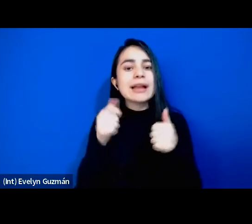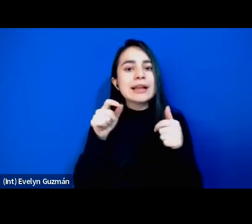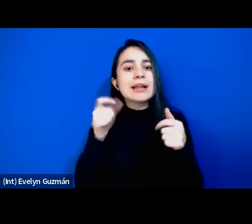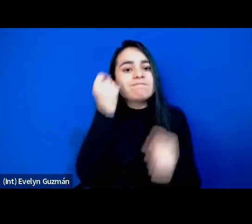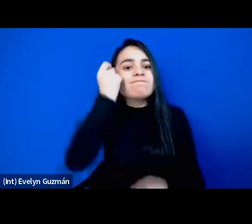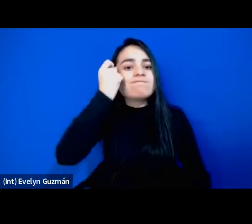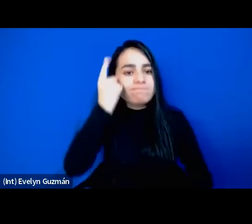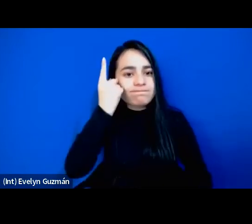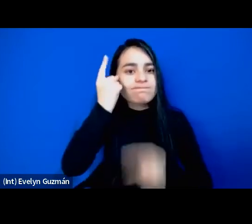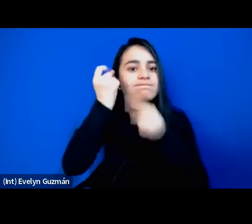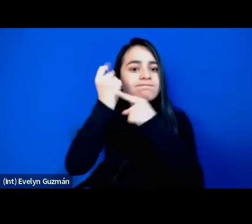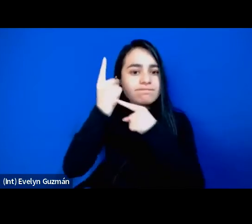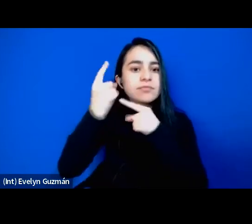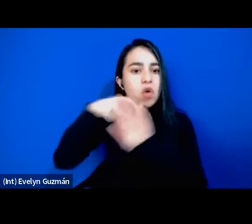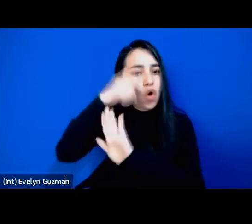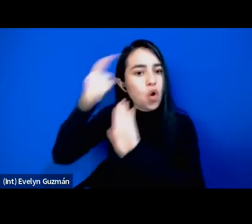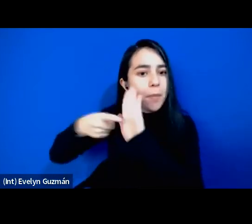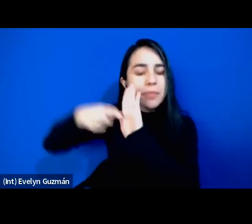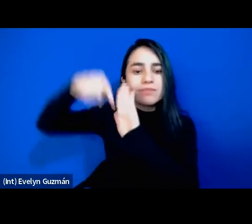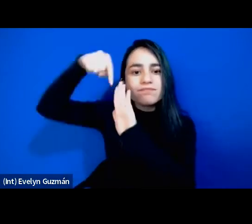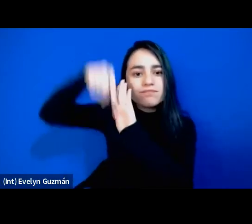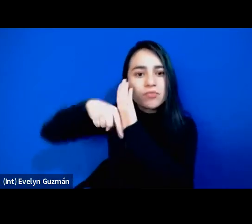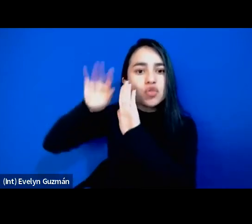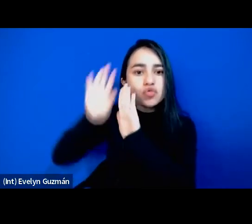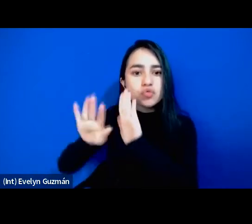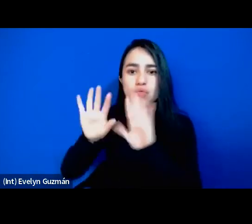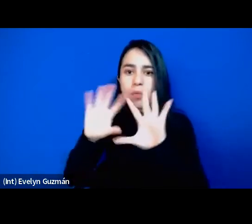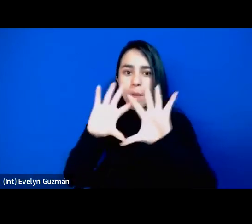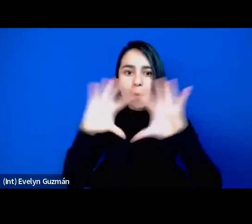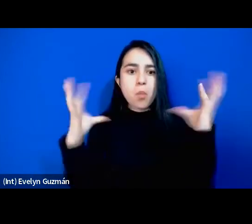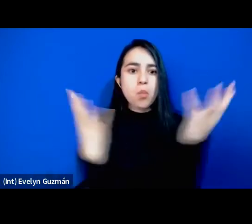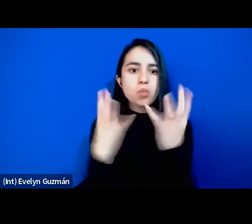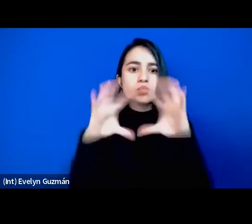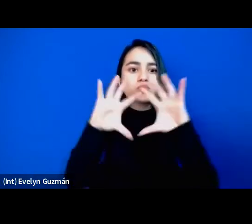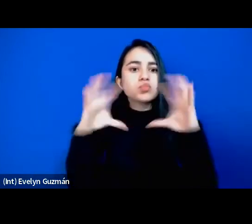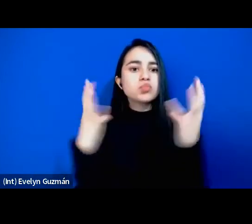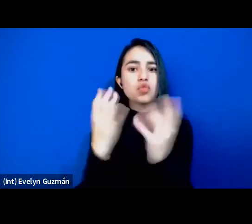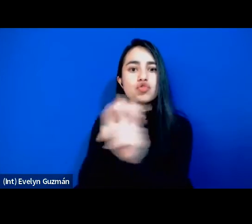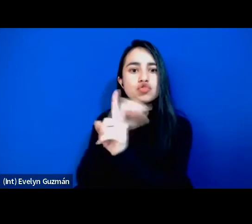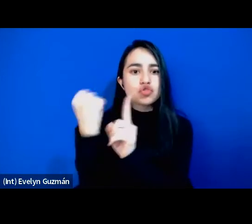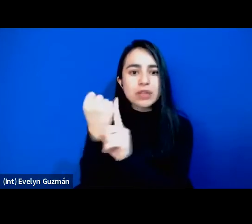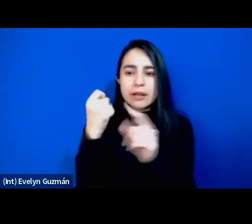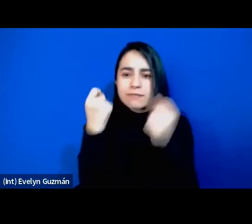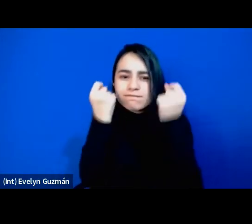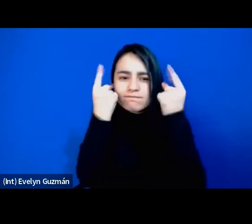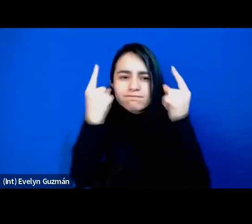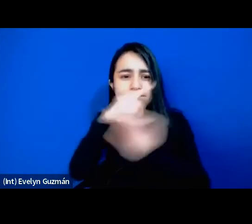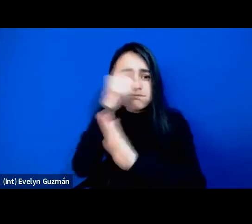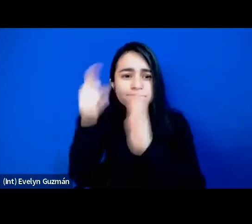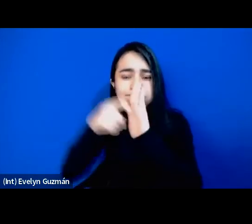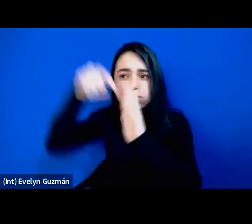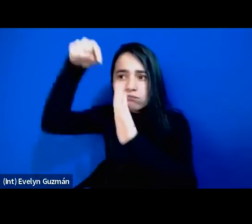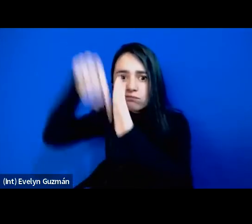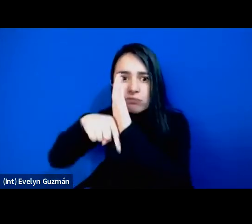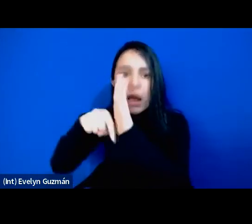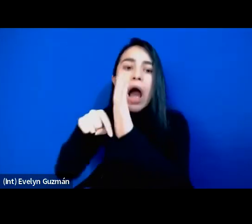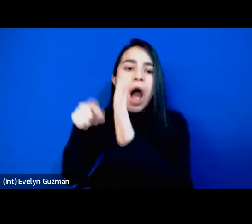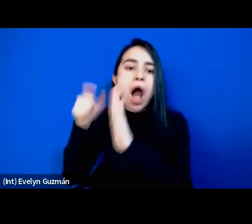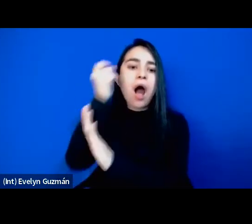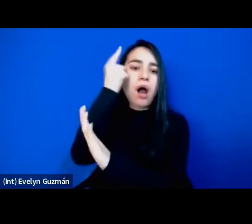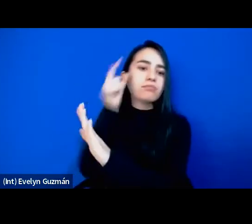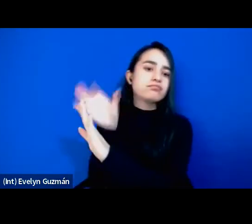detallada, digamos, detallada del mundo, este, del mundo social para poder siquiera, pues, si no tenemos esa